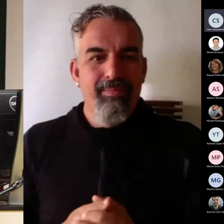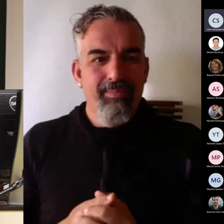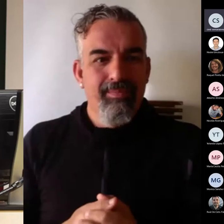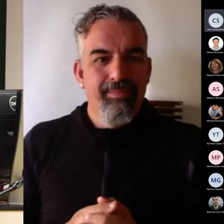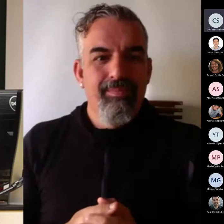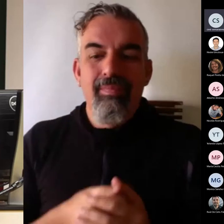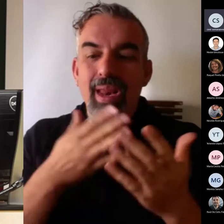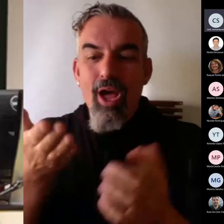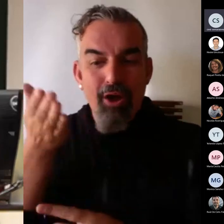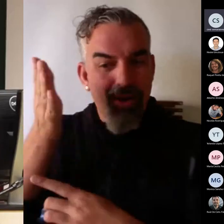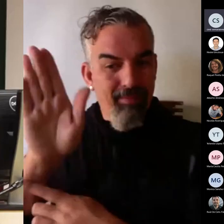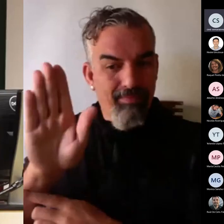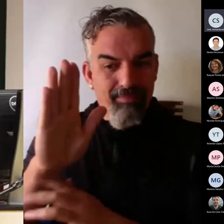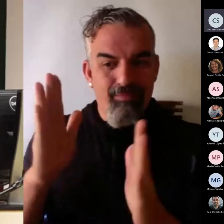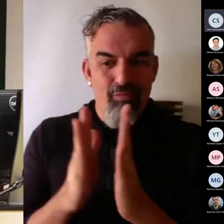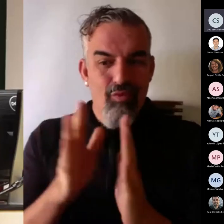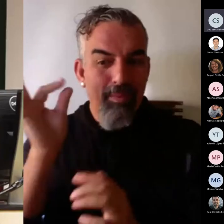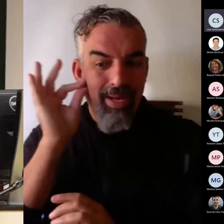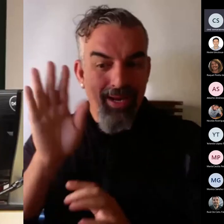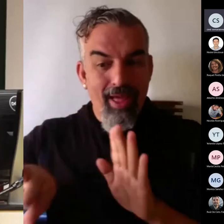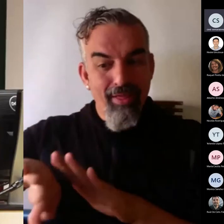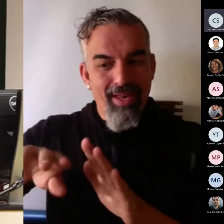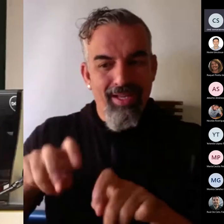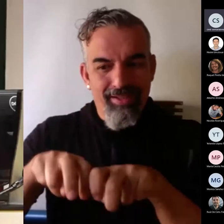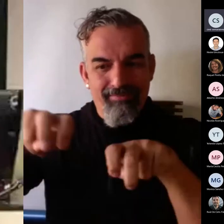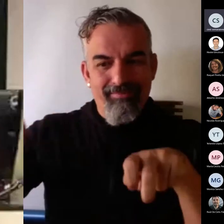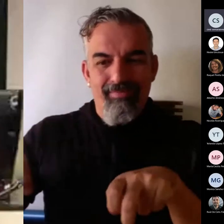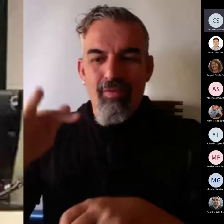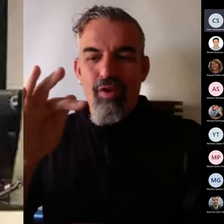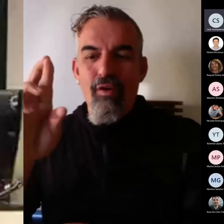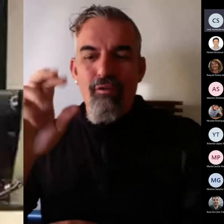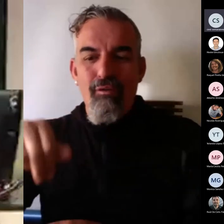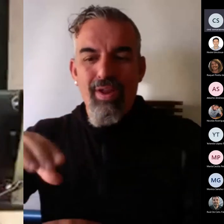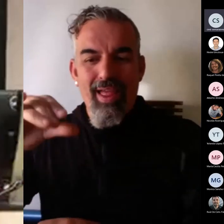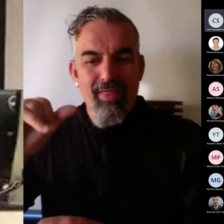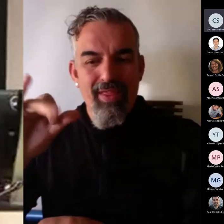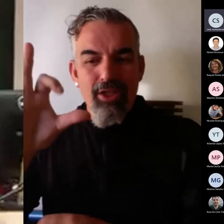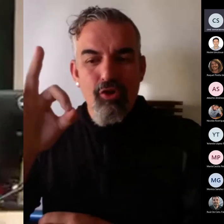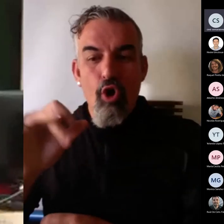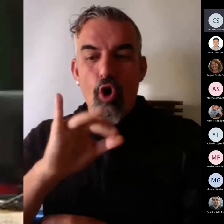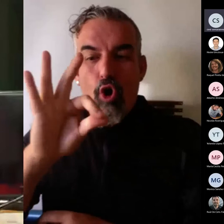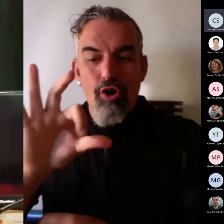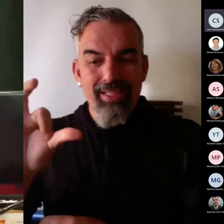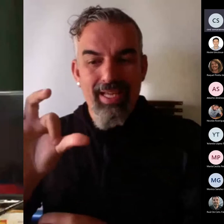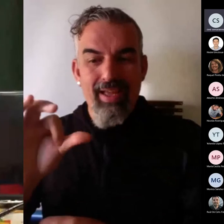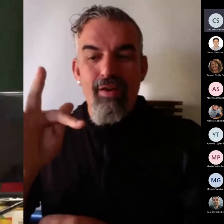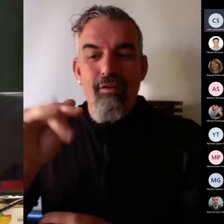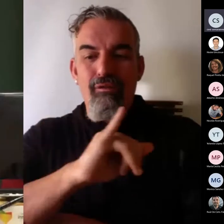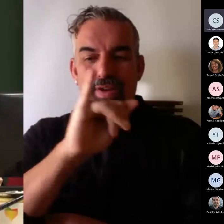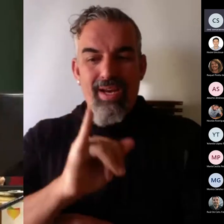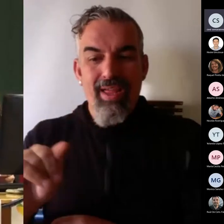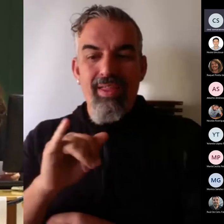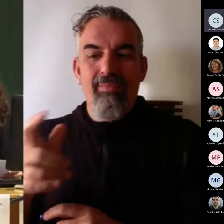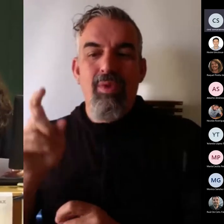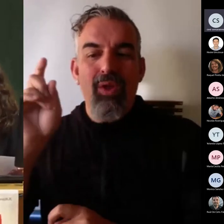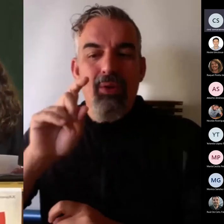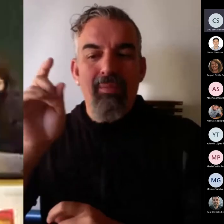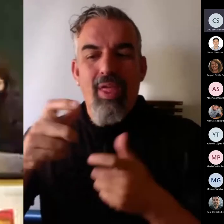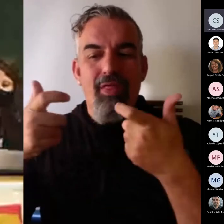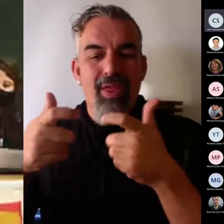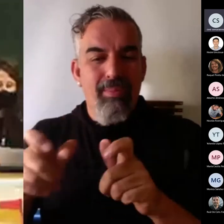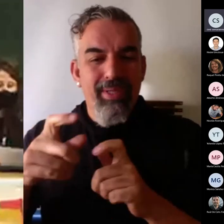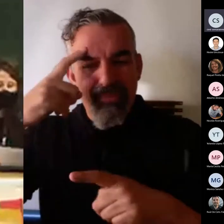presentando aquí a mi derecha a Francisco José Fernández Cruz, que es profesor del Departamento de Investigación y Psicología en